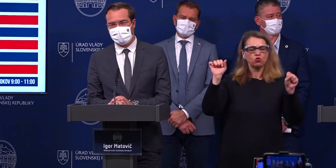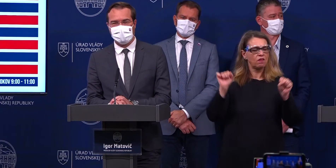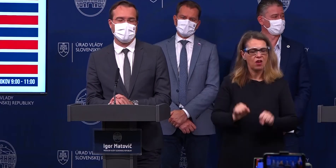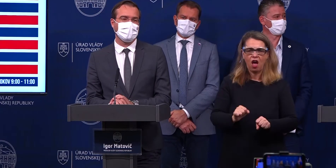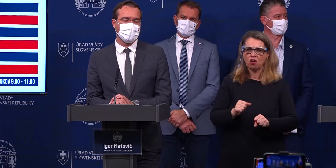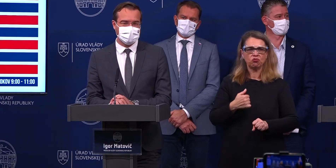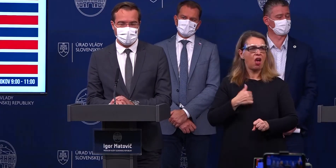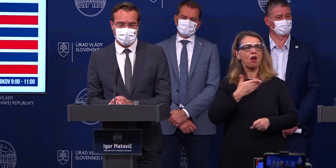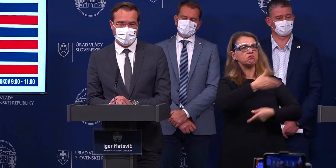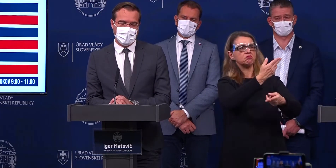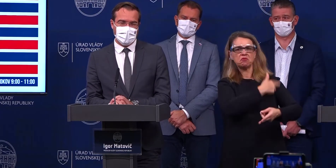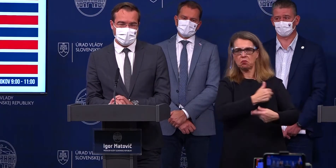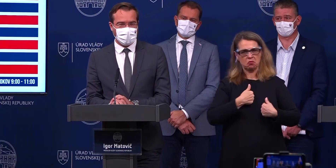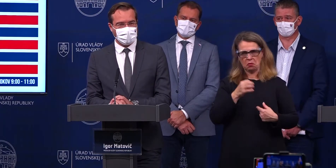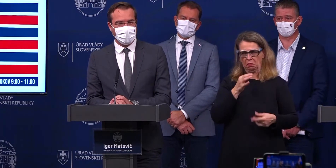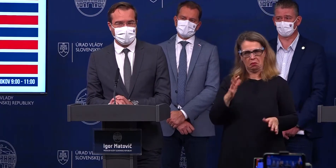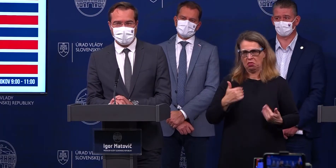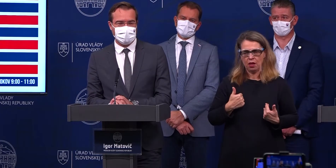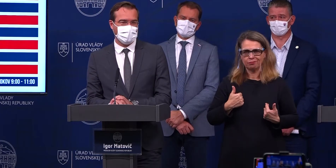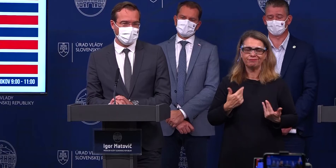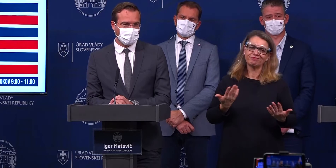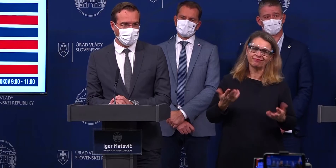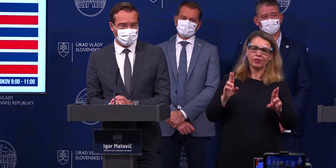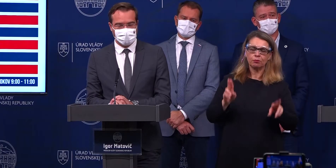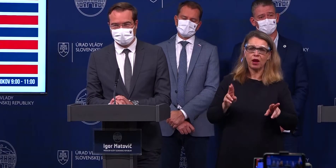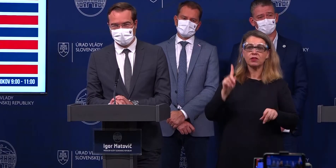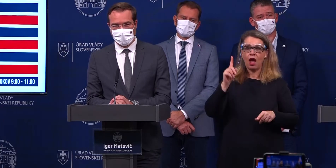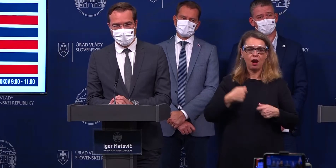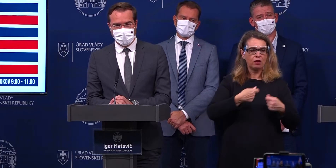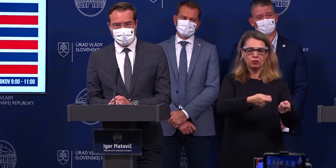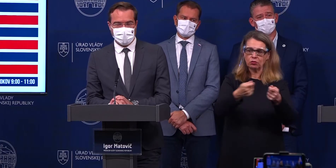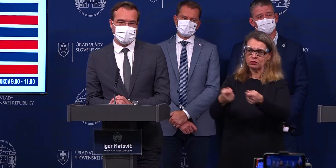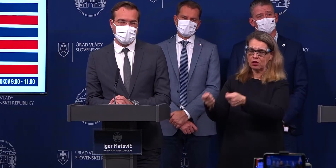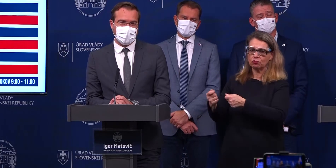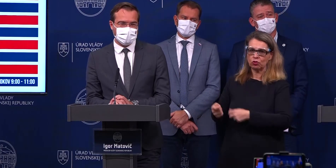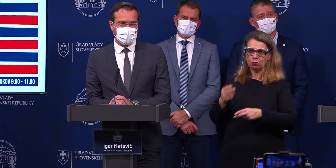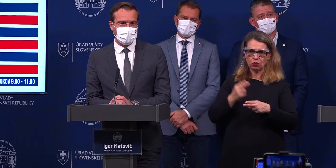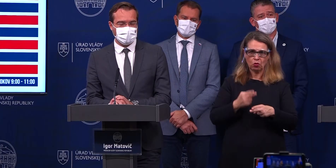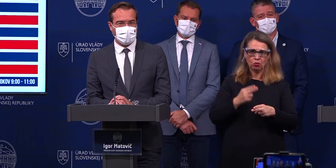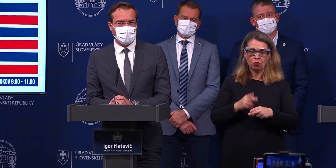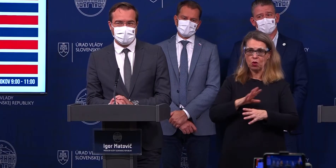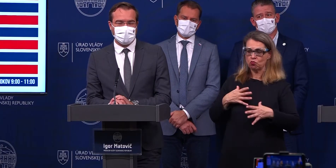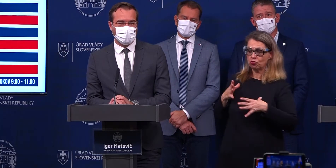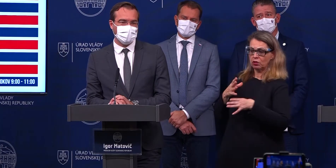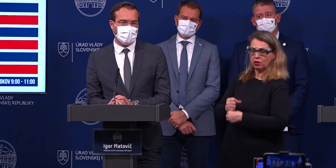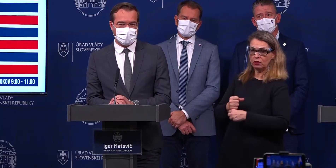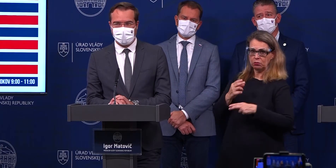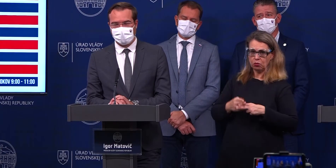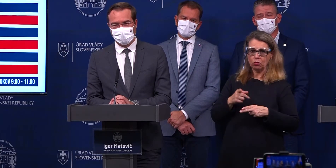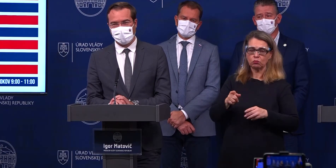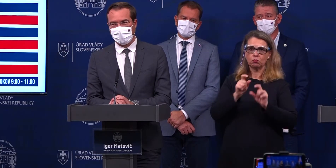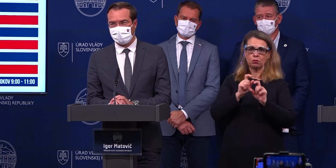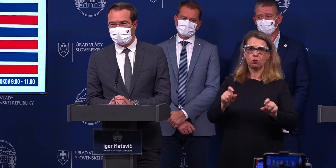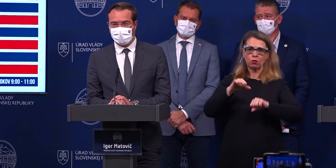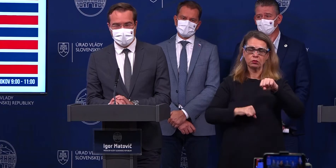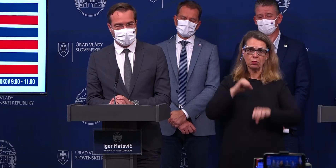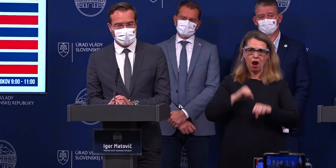do tej nemocnice skrátka nedostanú. Však áno, je to pravda, ale roznašajú tú chorobu. Už len to, že sa nakazili častokrát, častokrát je to kvôli správaniu,